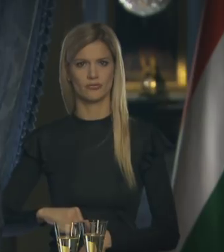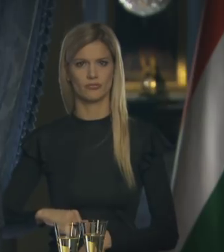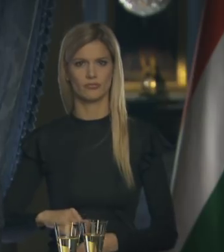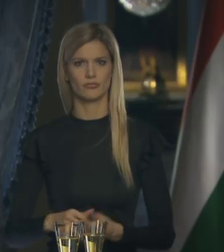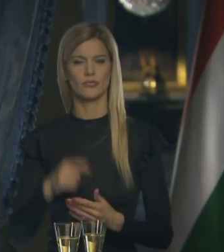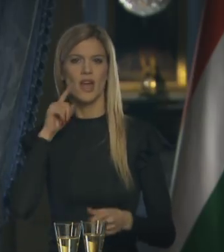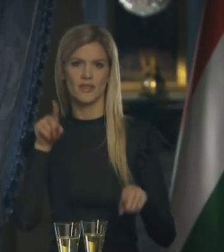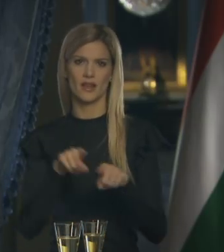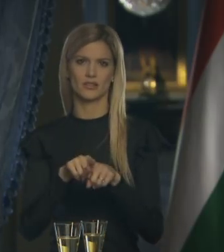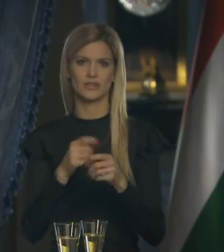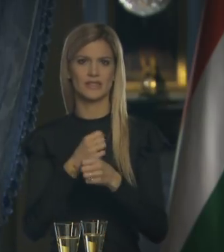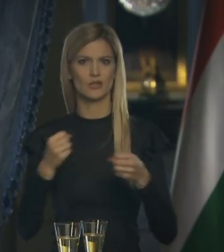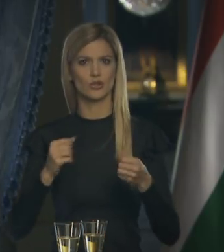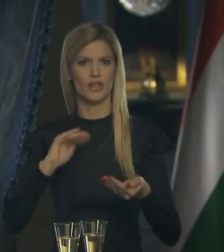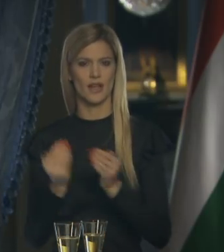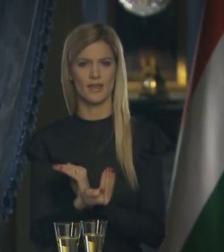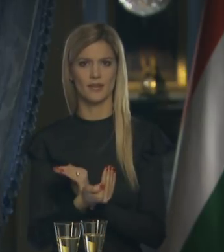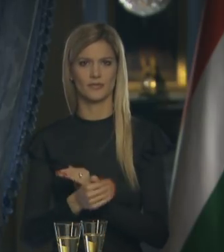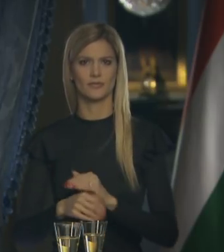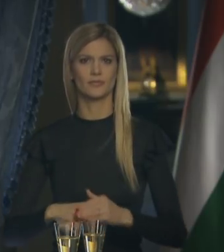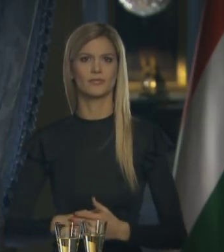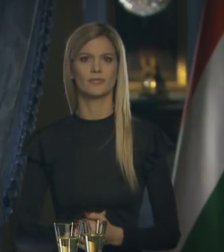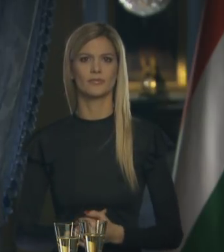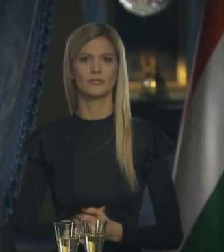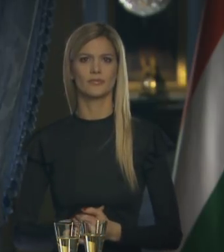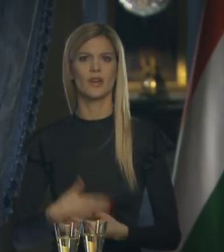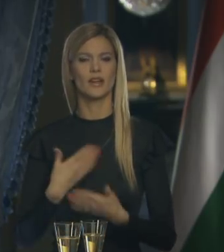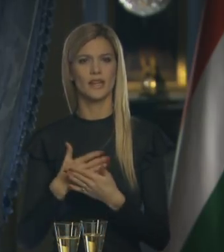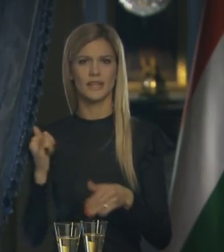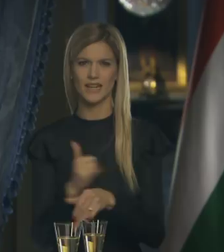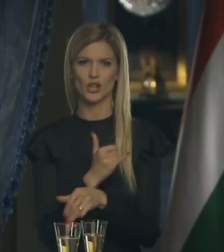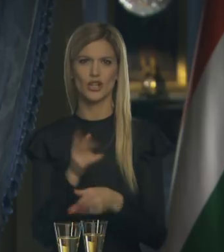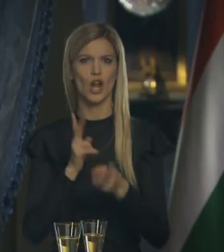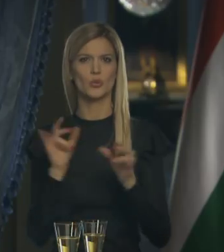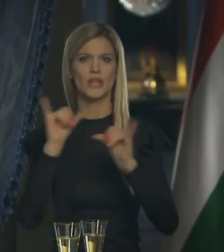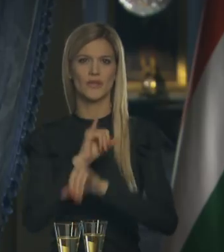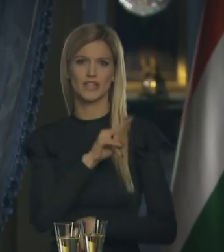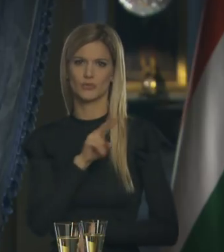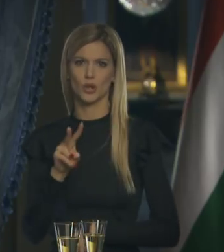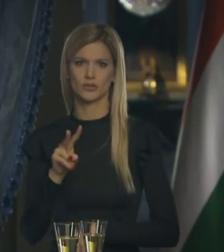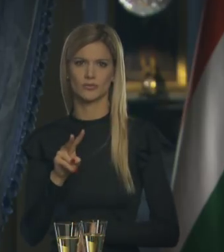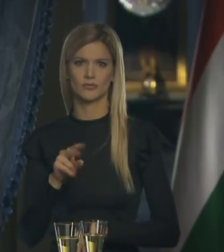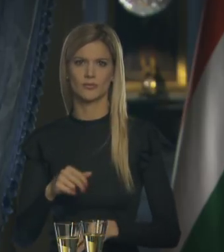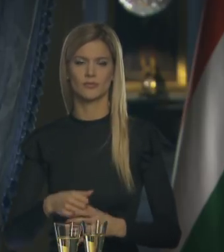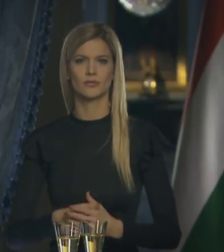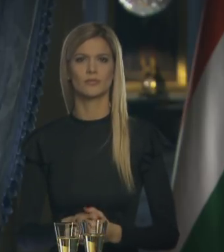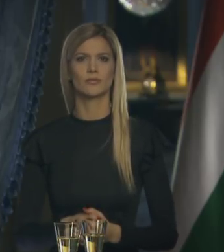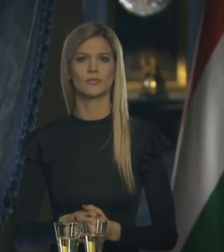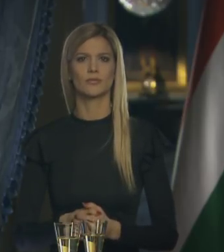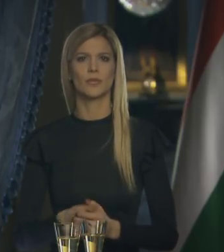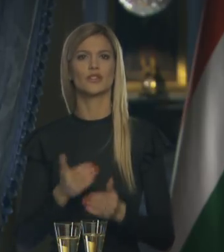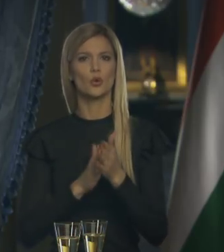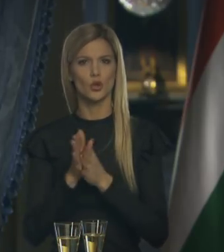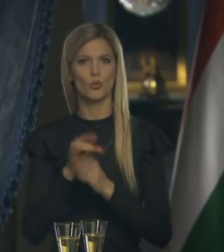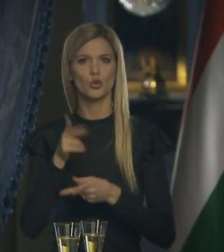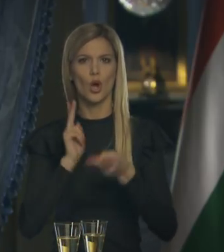egyetértés a széthúzás helyett. Legyen igazság, ahol tévedés van, és öröm ott, ahol